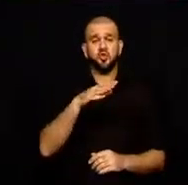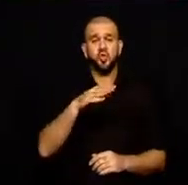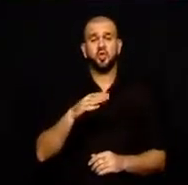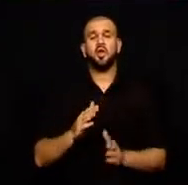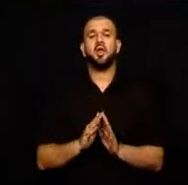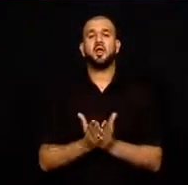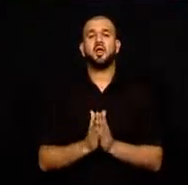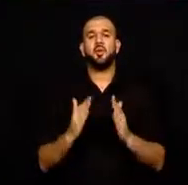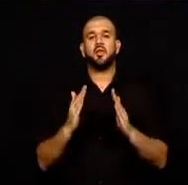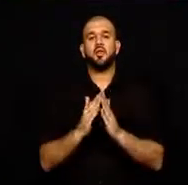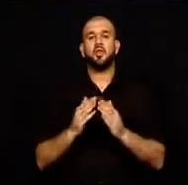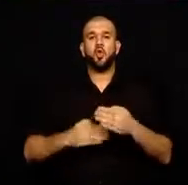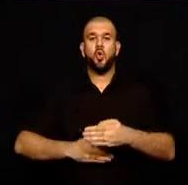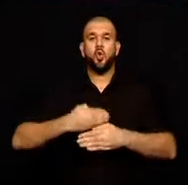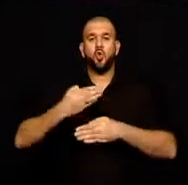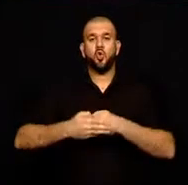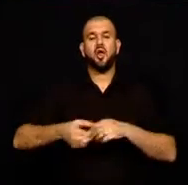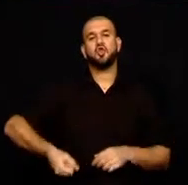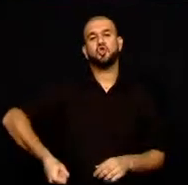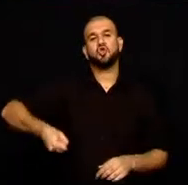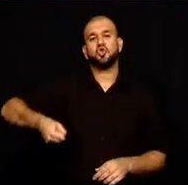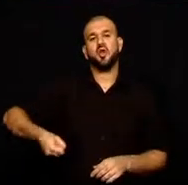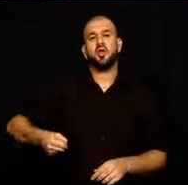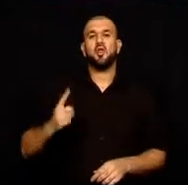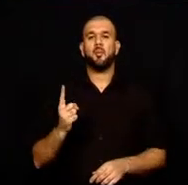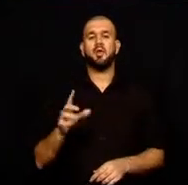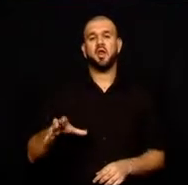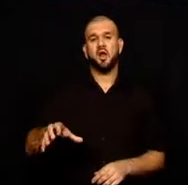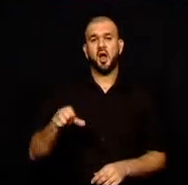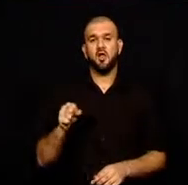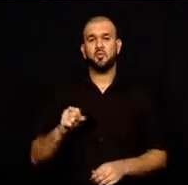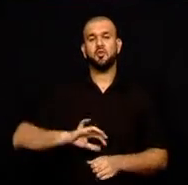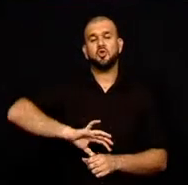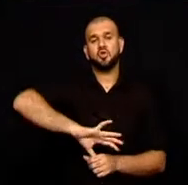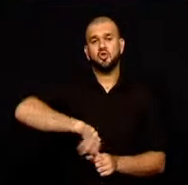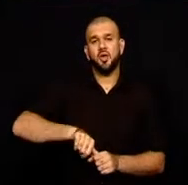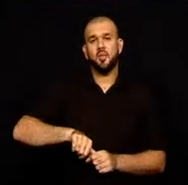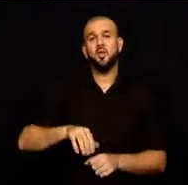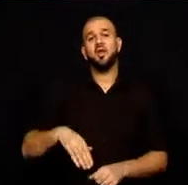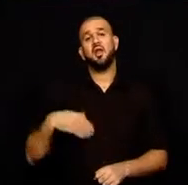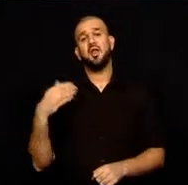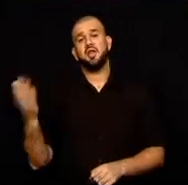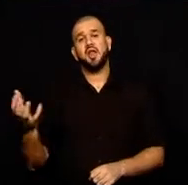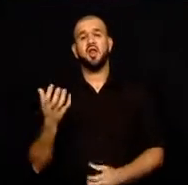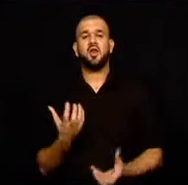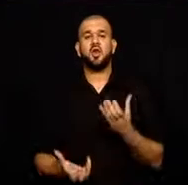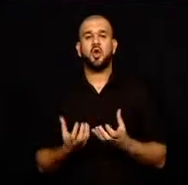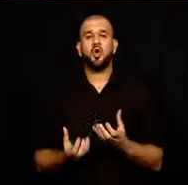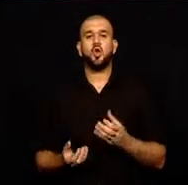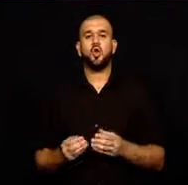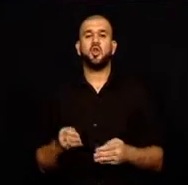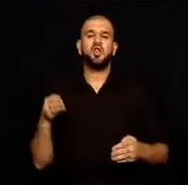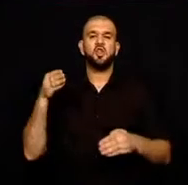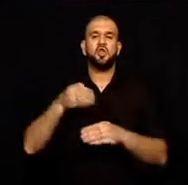grup slogan atarak kitap evini taşlıyor, kitap evi önündeki çantalardan birini